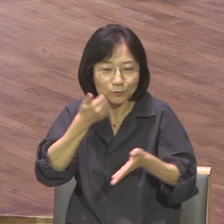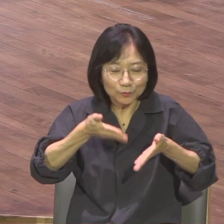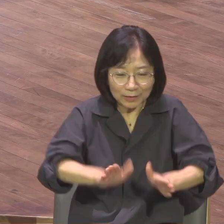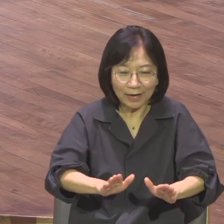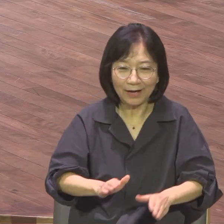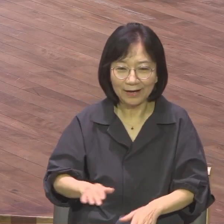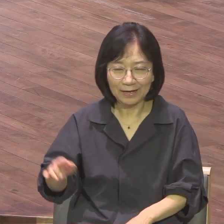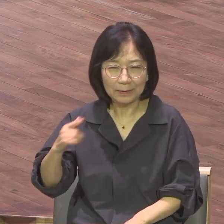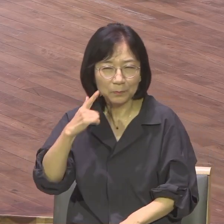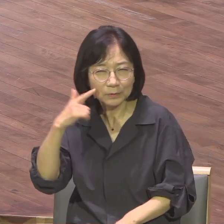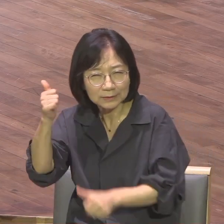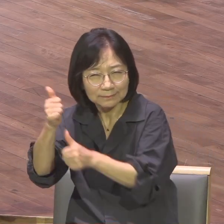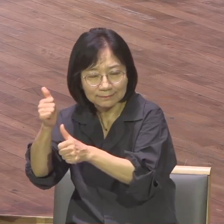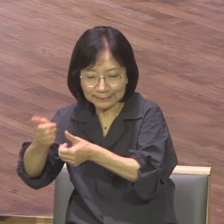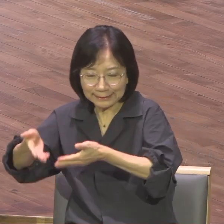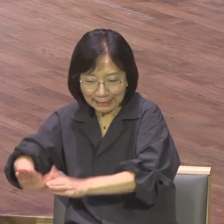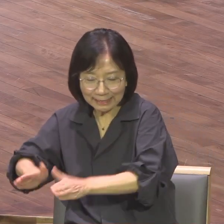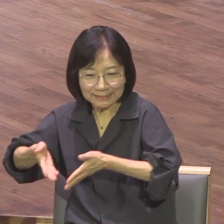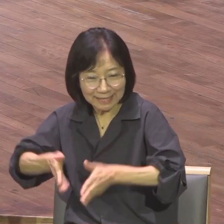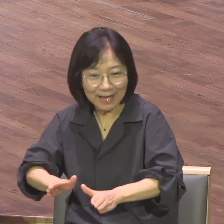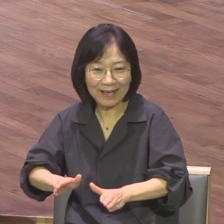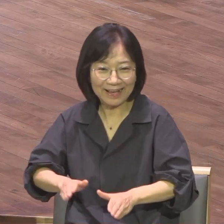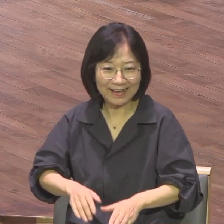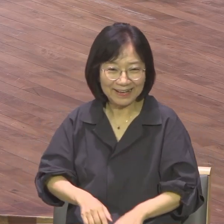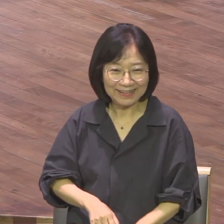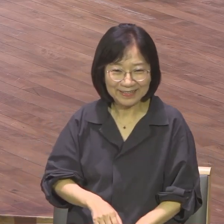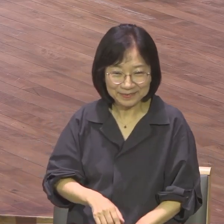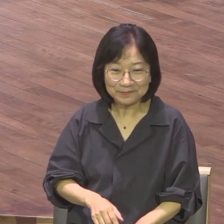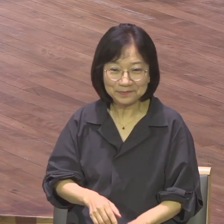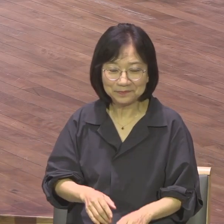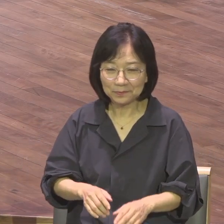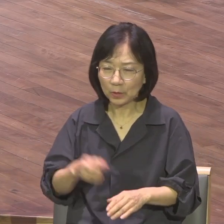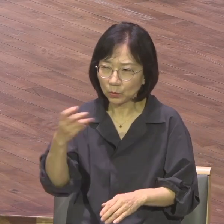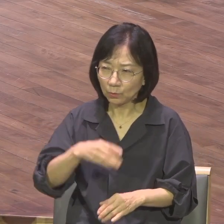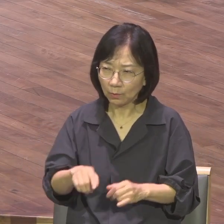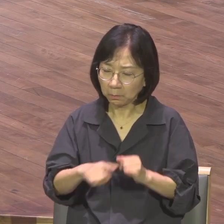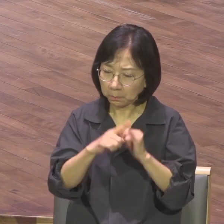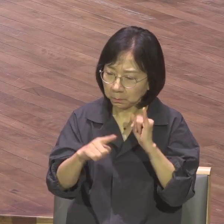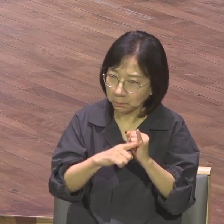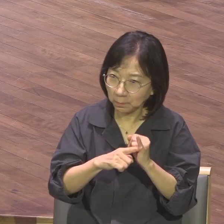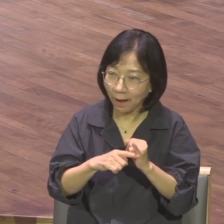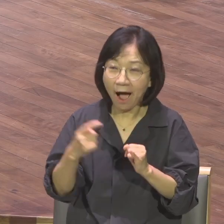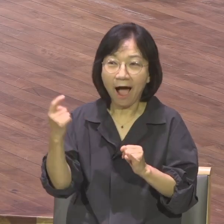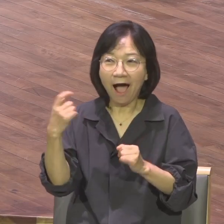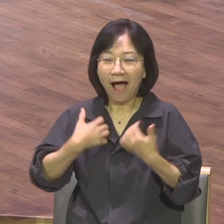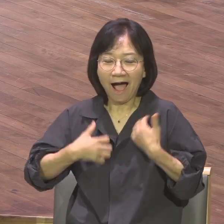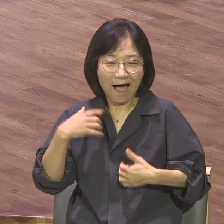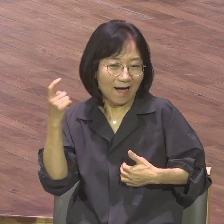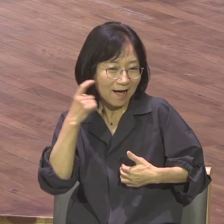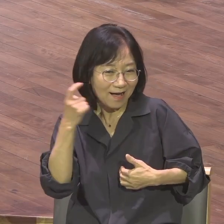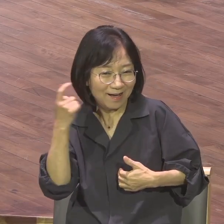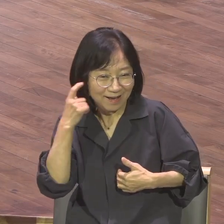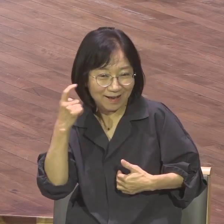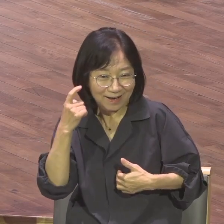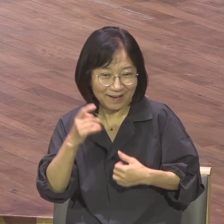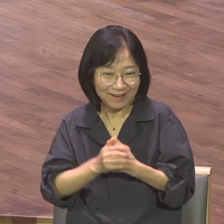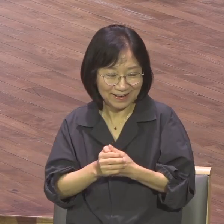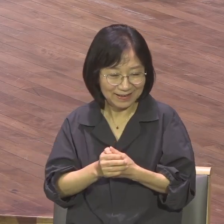자녀들이 막 태어나고 또 곳곳에서 임신했다라는 그런 반가운 소식도 들리면서 또 이번에 세계 랩몬트 대회 가서